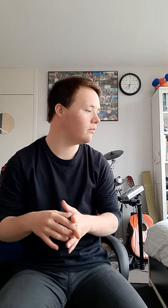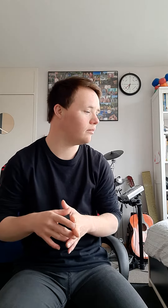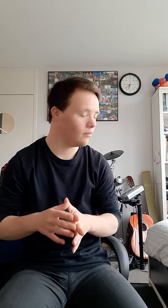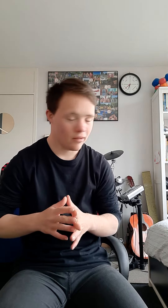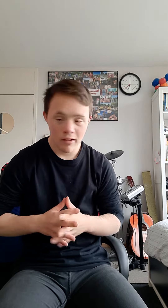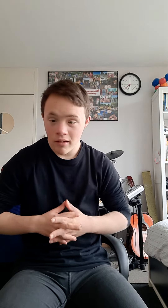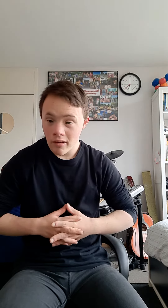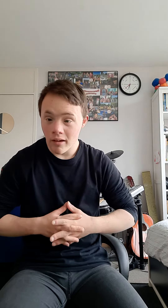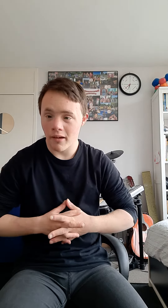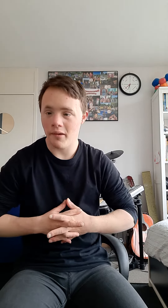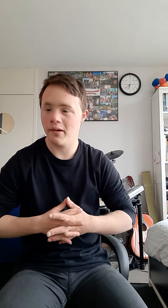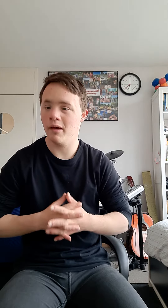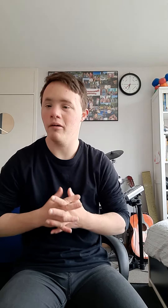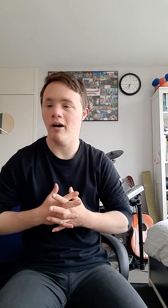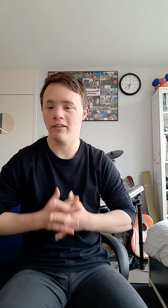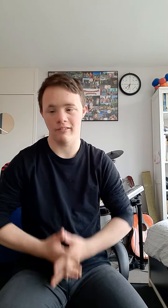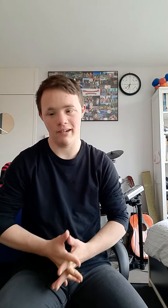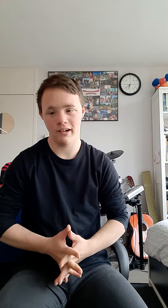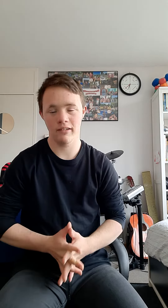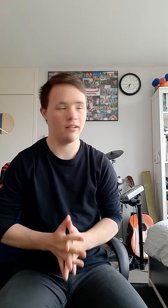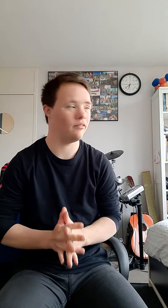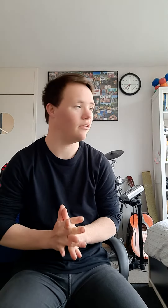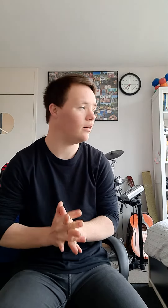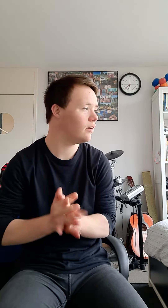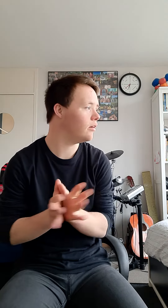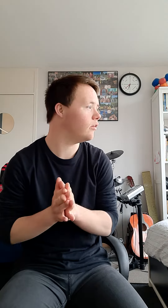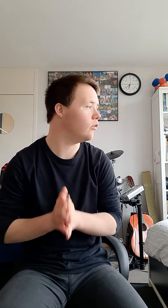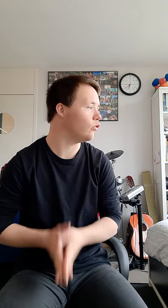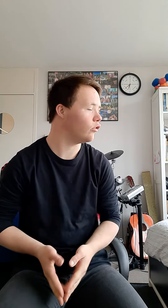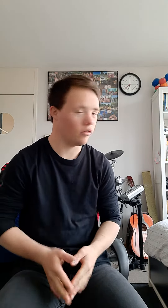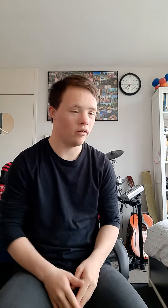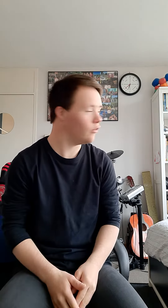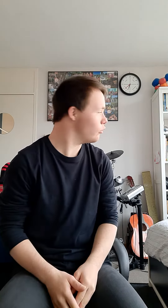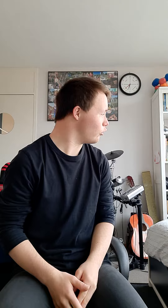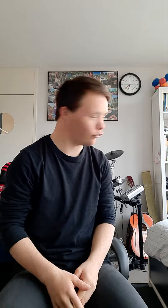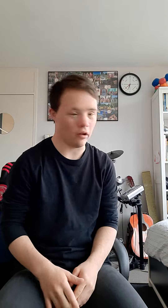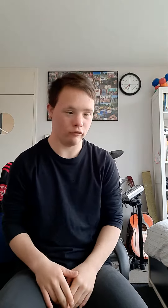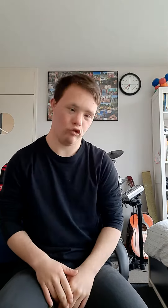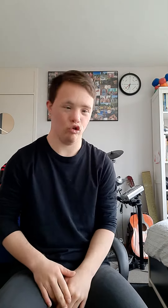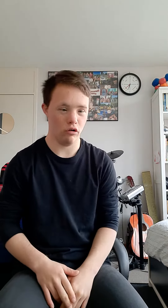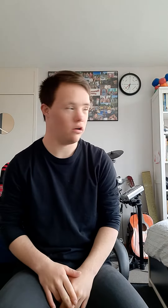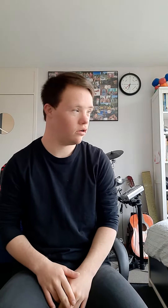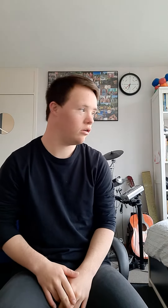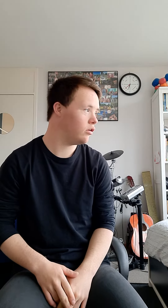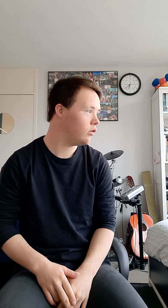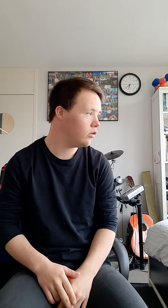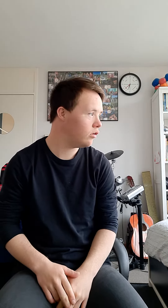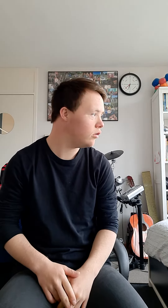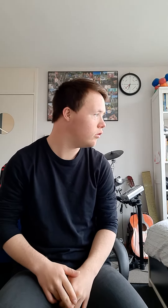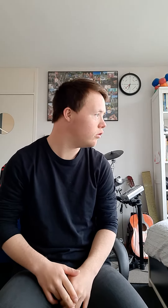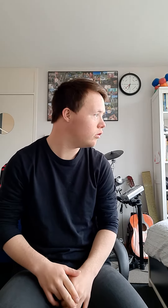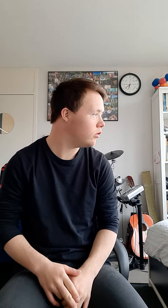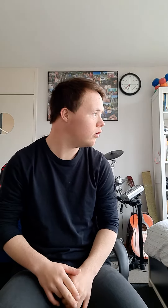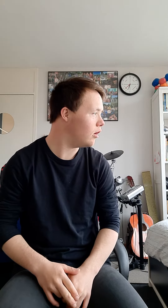Ik heb hard gewerkt tot vijf uur en